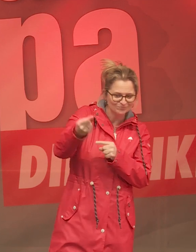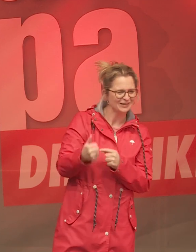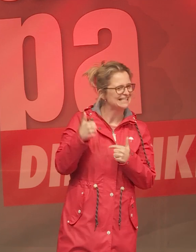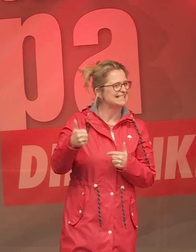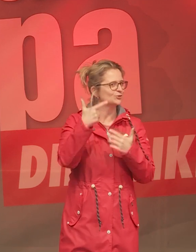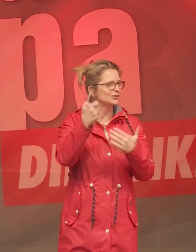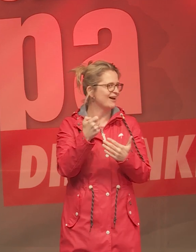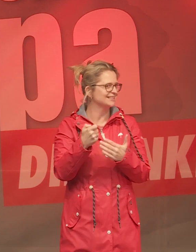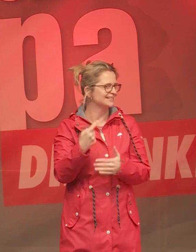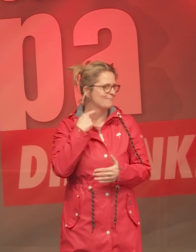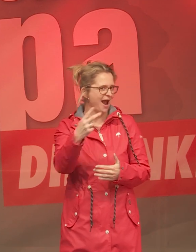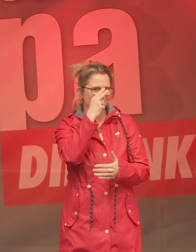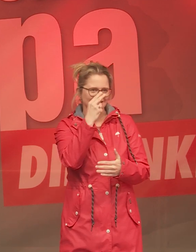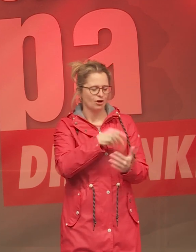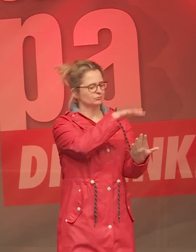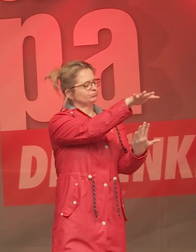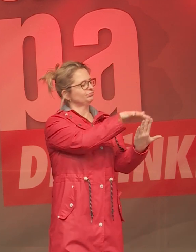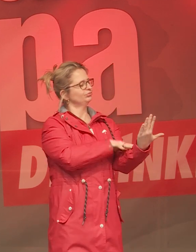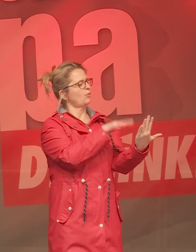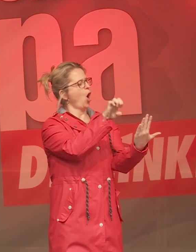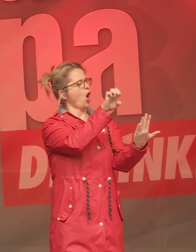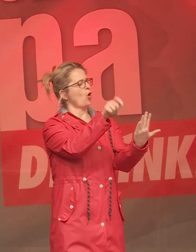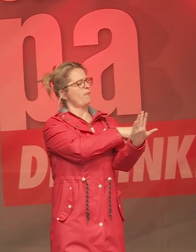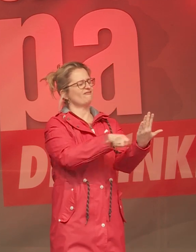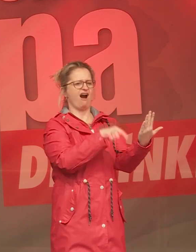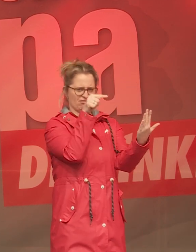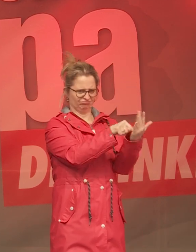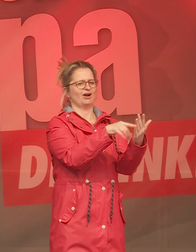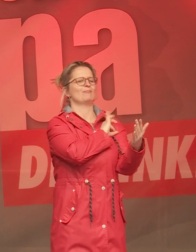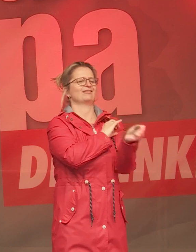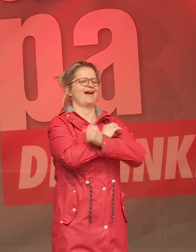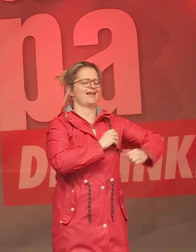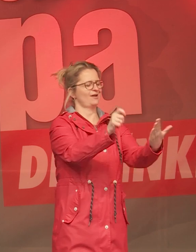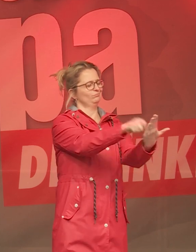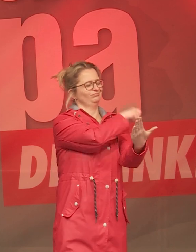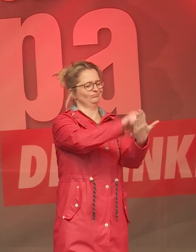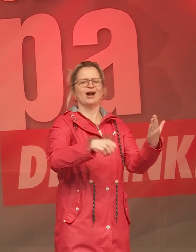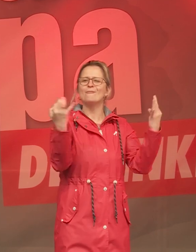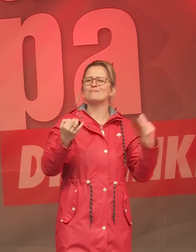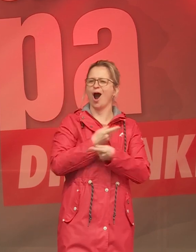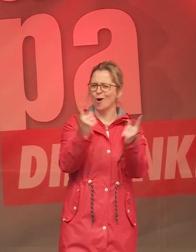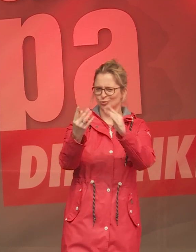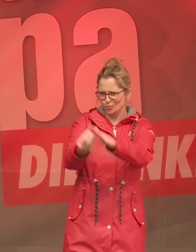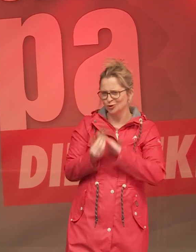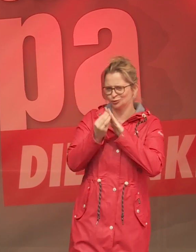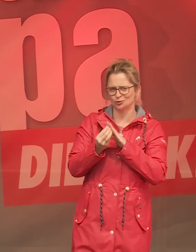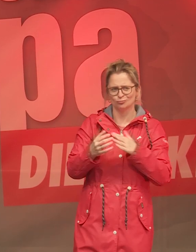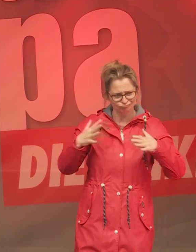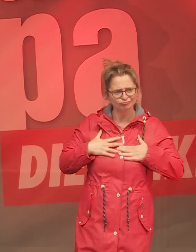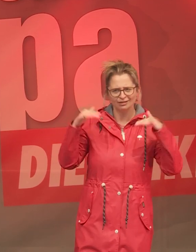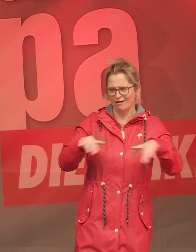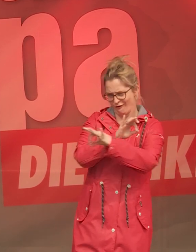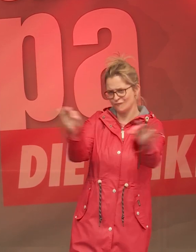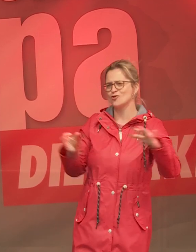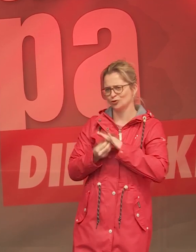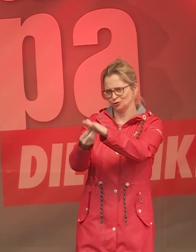Mai ihr Kreuz bei der Linken machen, bei den Europawahlen. Wir brauchen eure Unterstützung, unsere habt ihr. In diesem Sinne viel Erfolg uns allen.